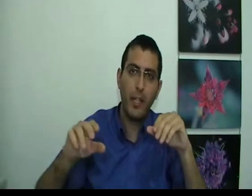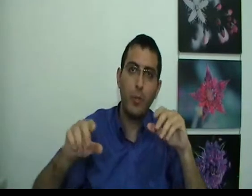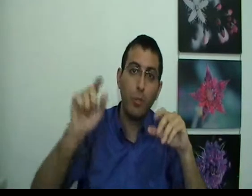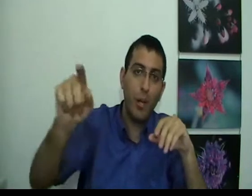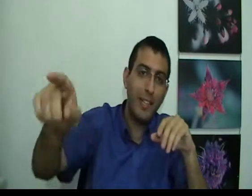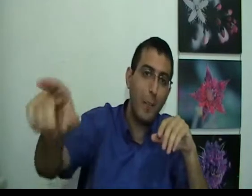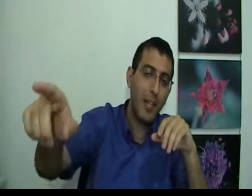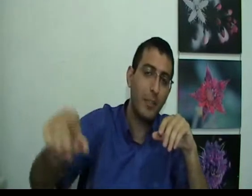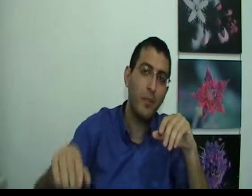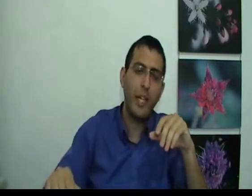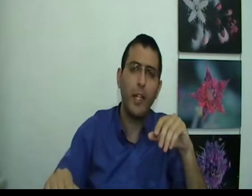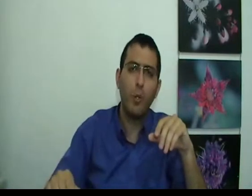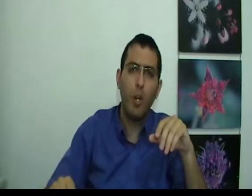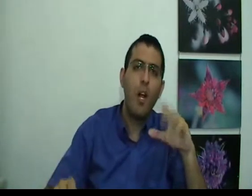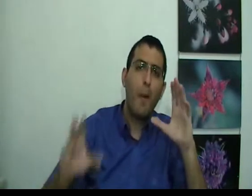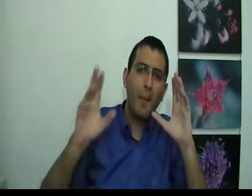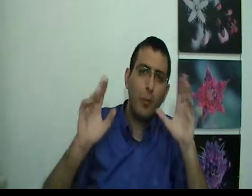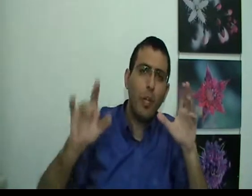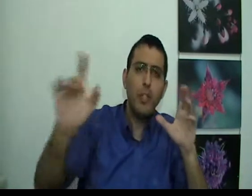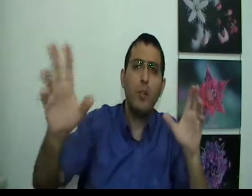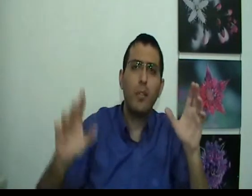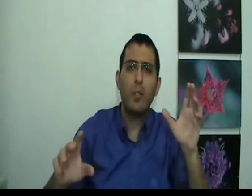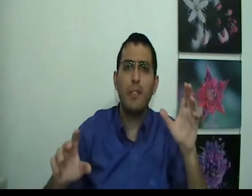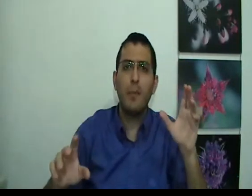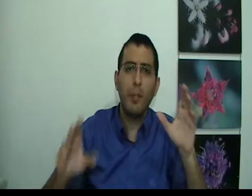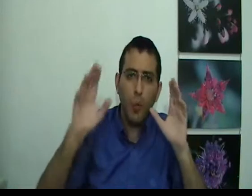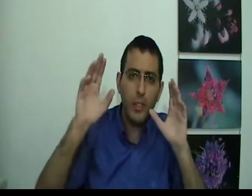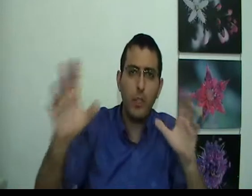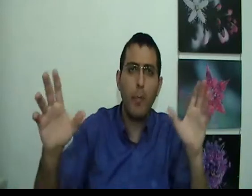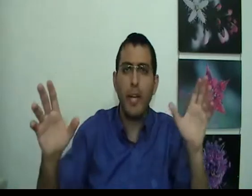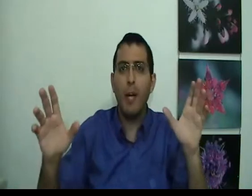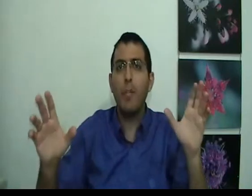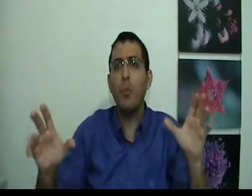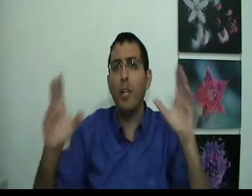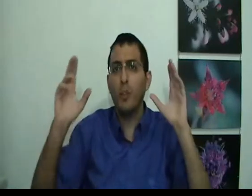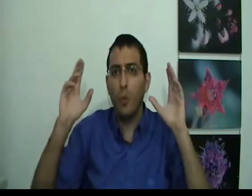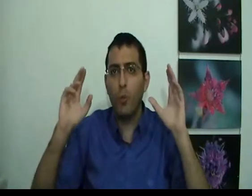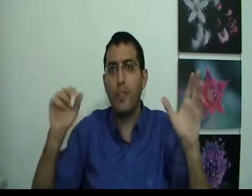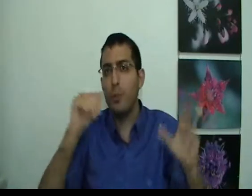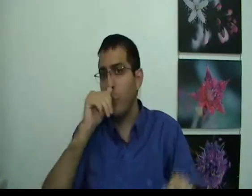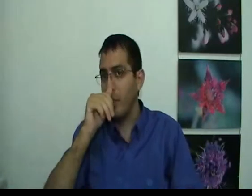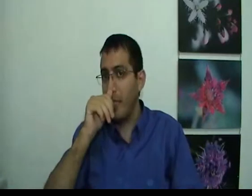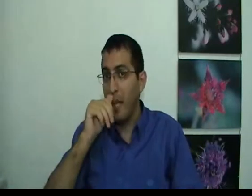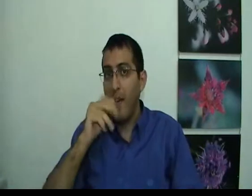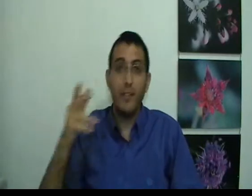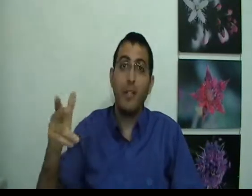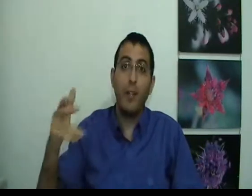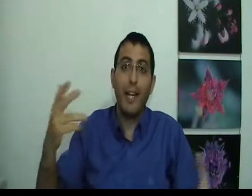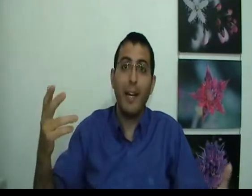איתו אותו אדם אחר שמתווכח איתו בטוח שיש לו רצון עצמי, בטוח שיש לו בחירה בטוח שהוא עושה מה שהוא רוצה וזה נכון כי ככה הוא